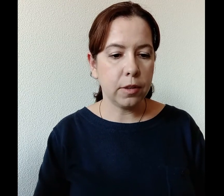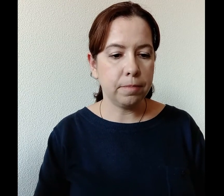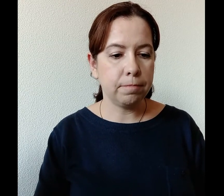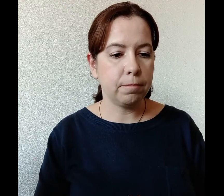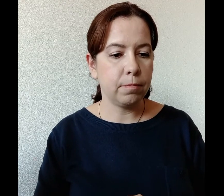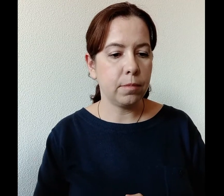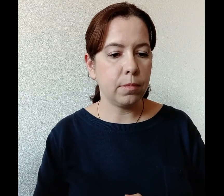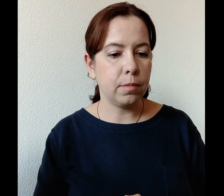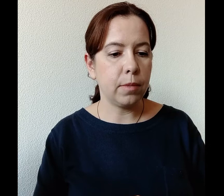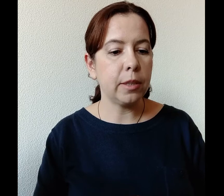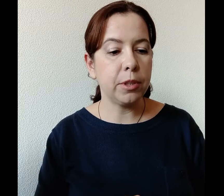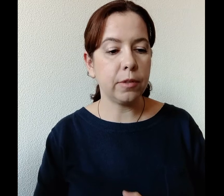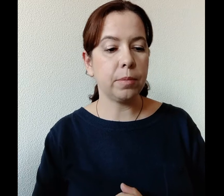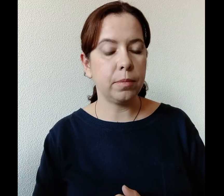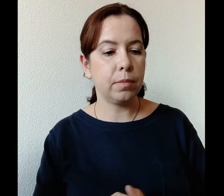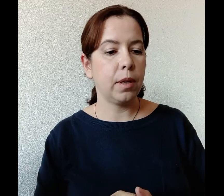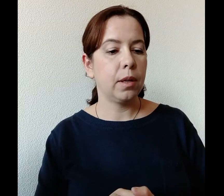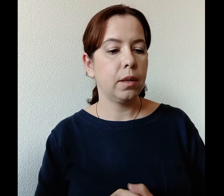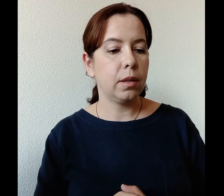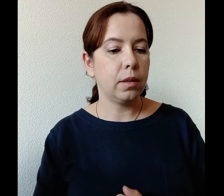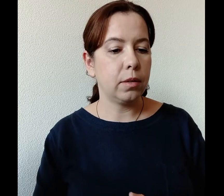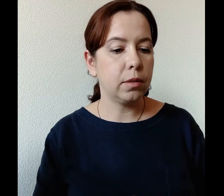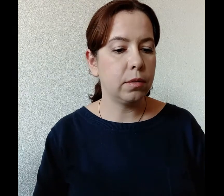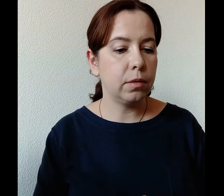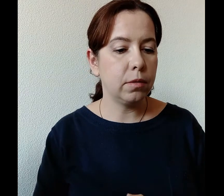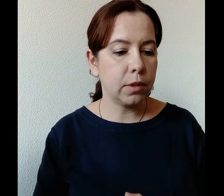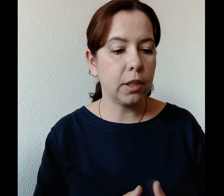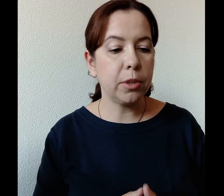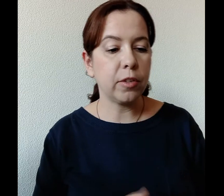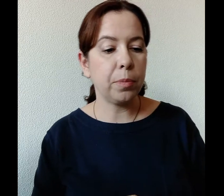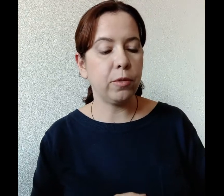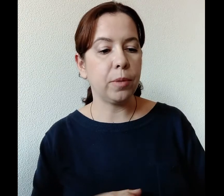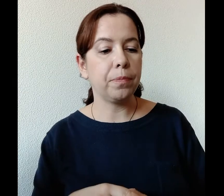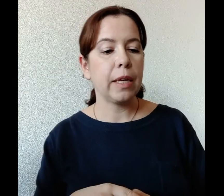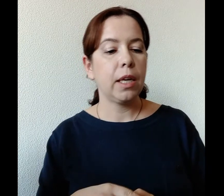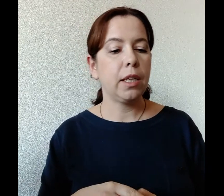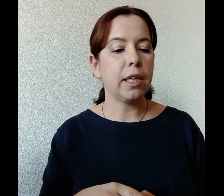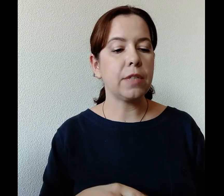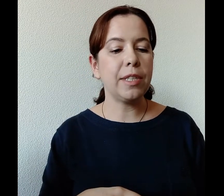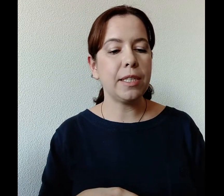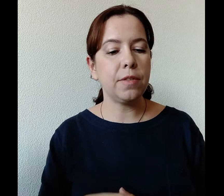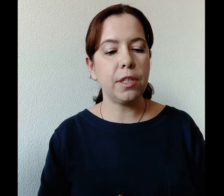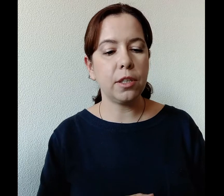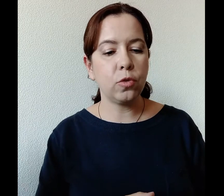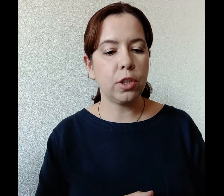адаптированным переводом. Итак, «Святиси, святиси, Новый